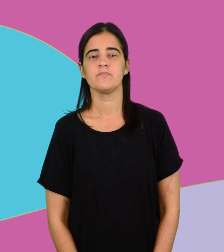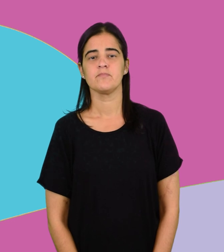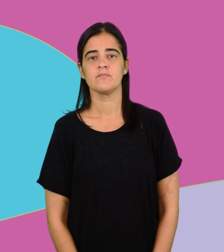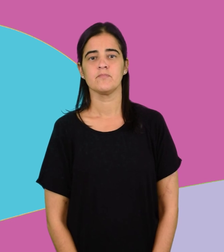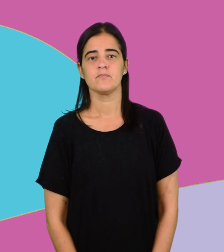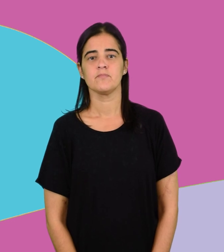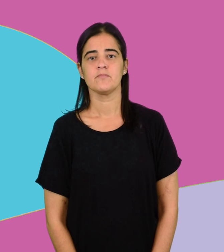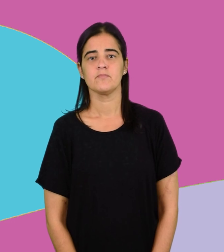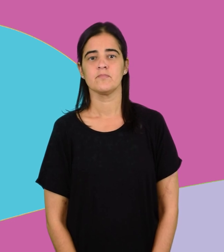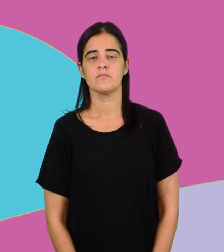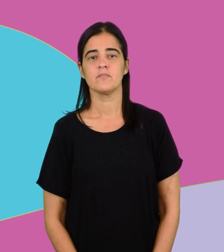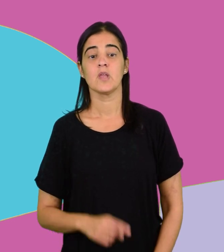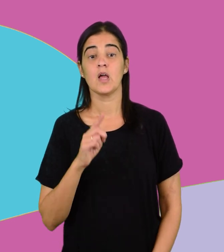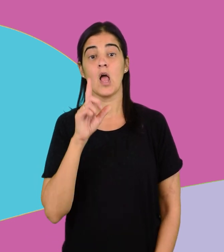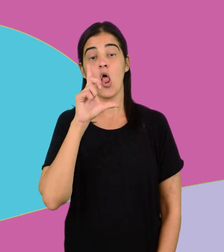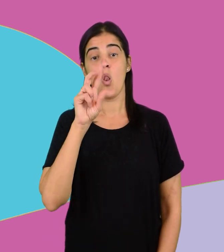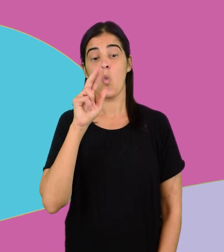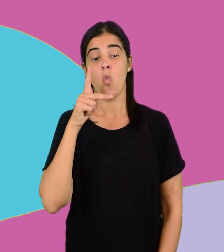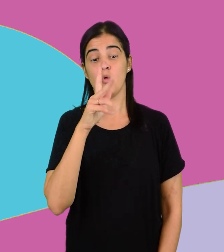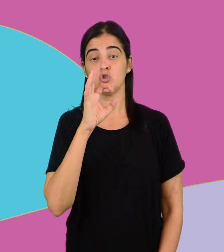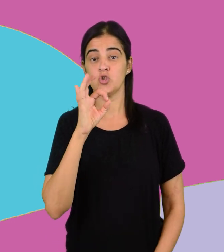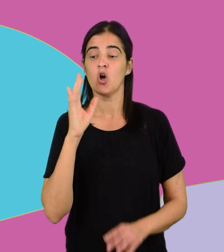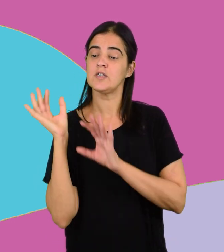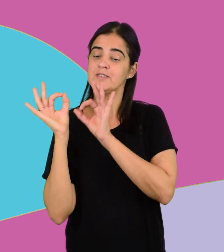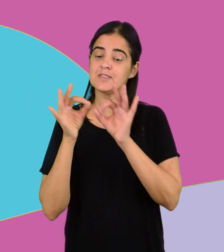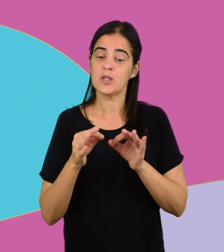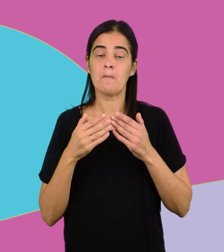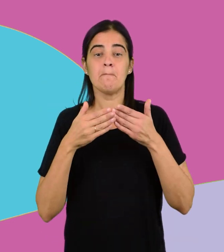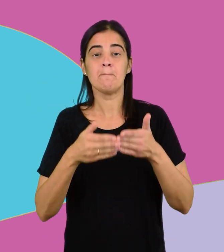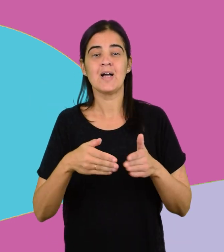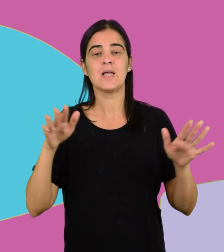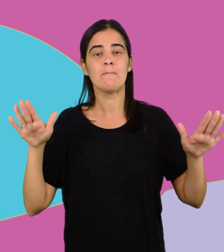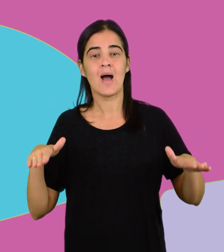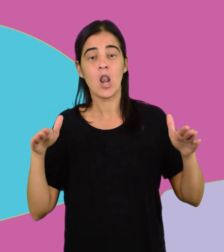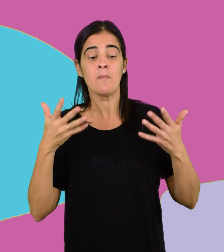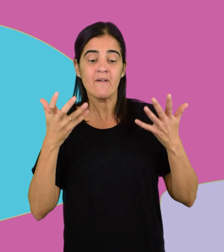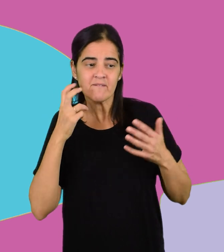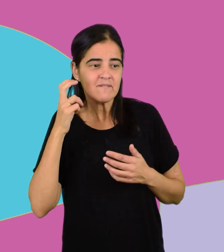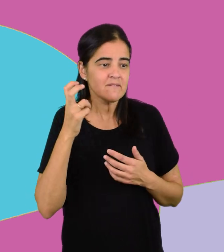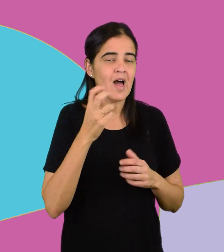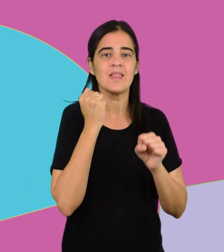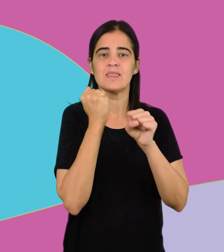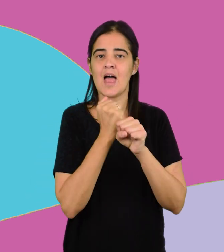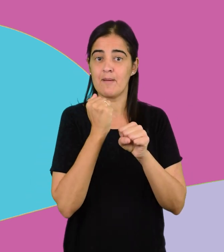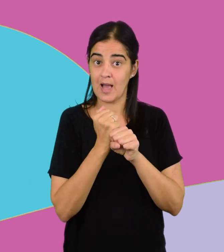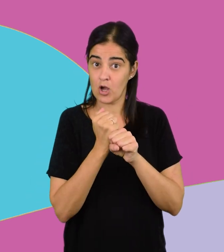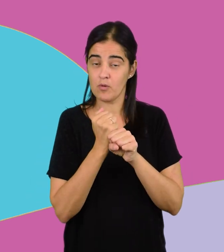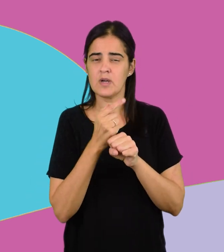Lucho Maurente llegó al balneario de La Paloma en busca de trabajo. Había sido vendedor ambulante y